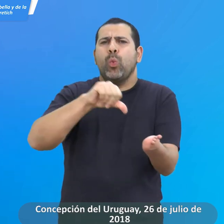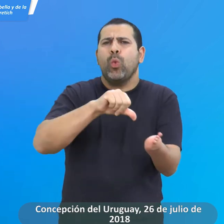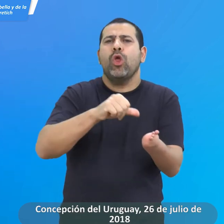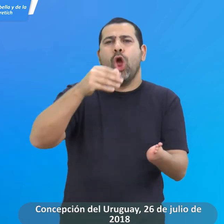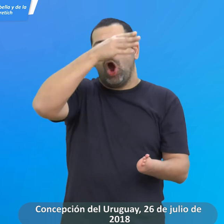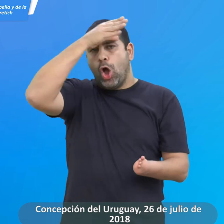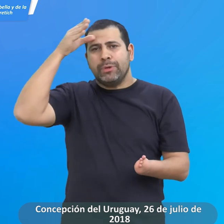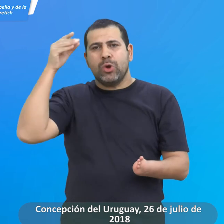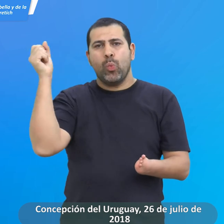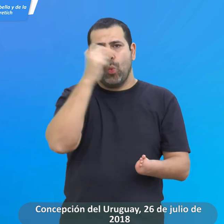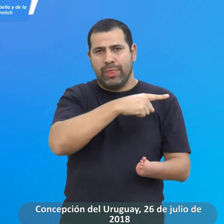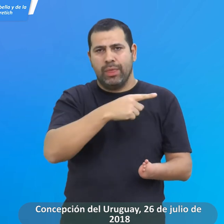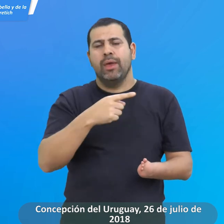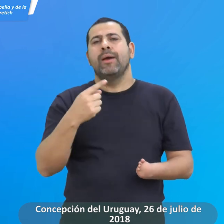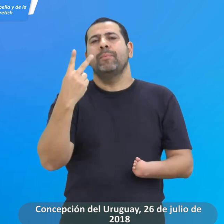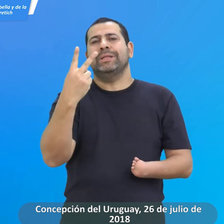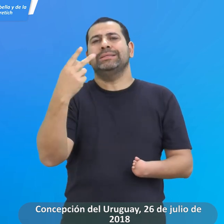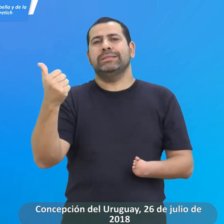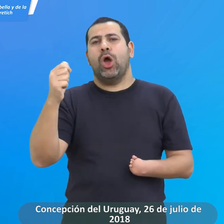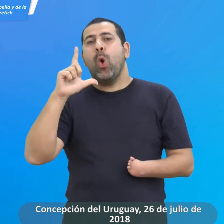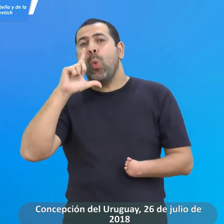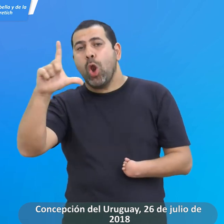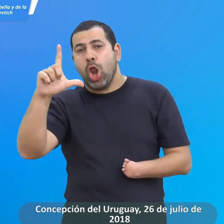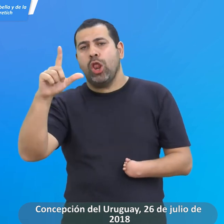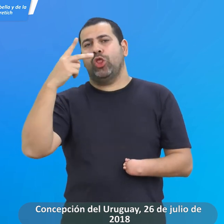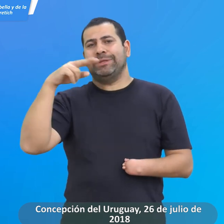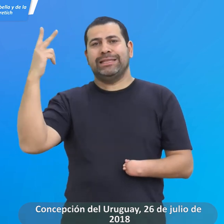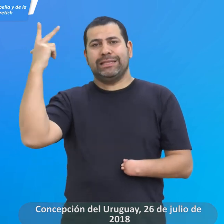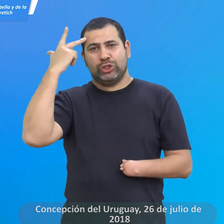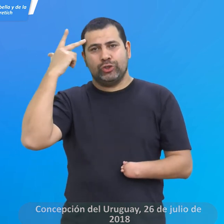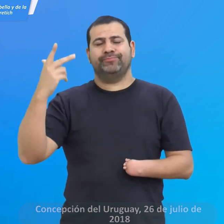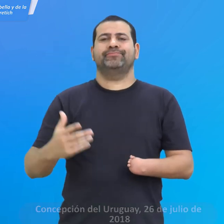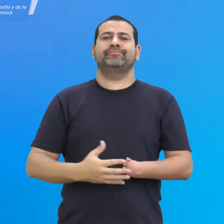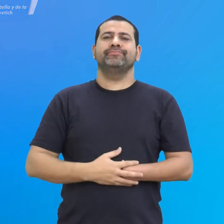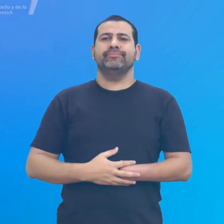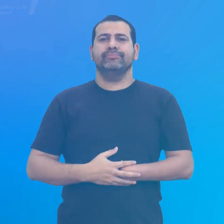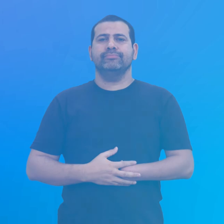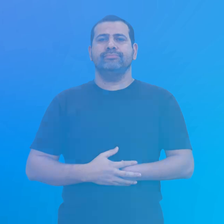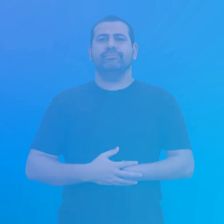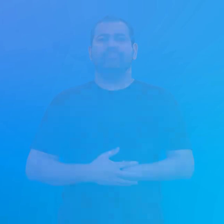Concepción del Uruguay, 26 de julio de 2018 ¡Chau!